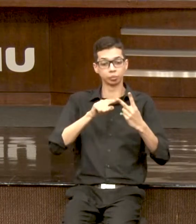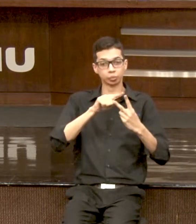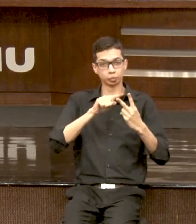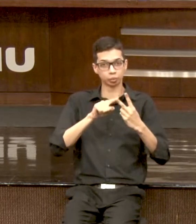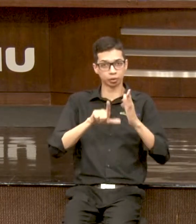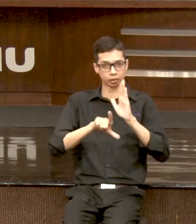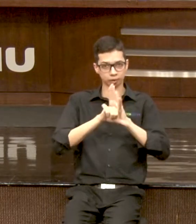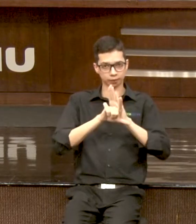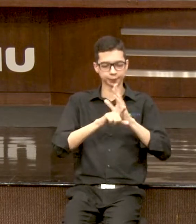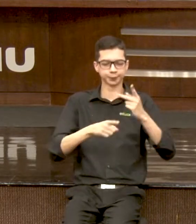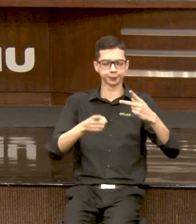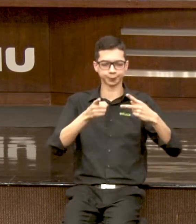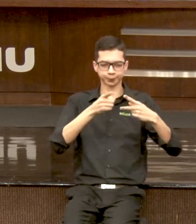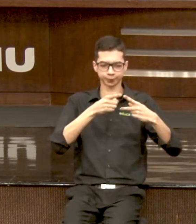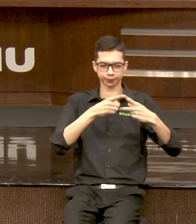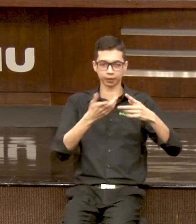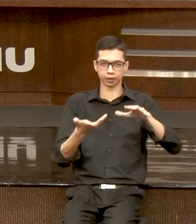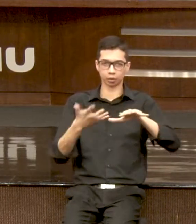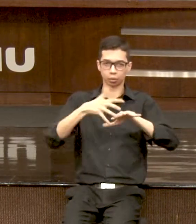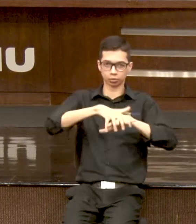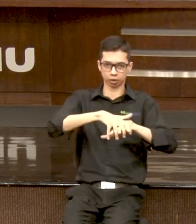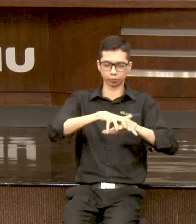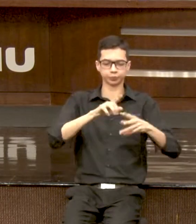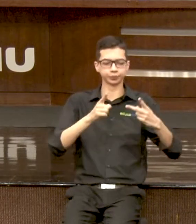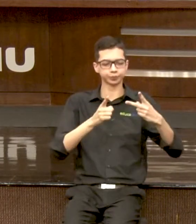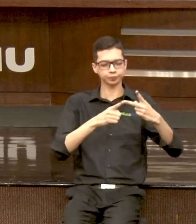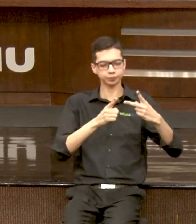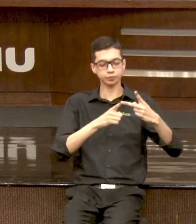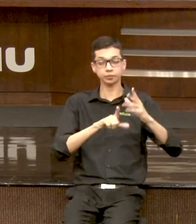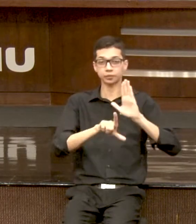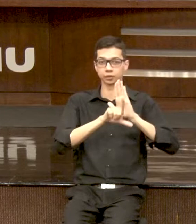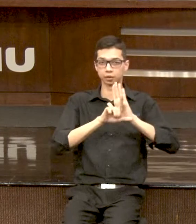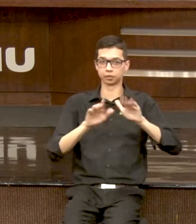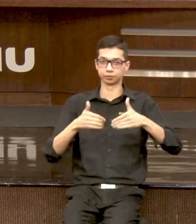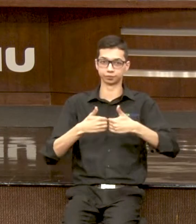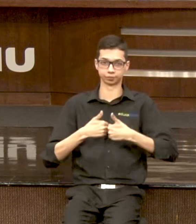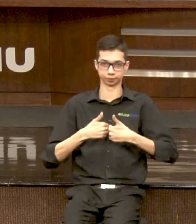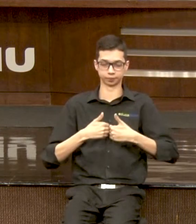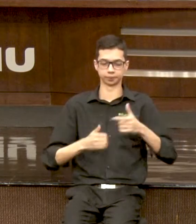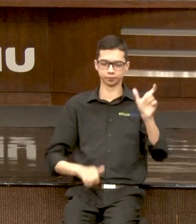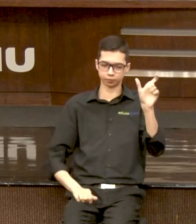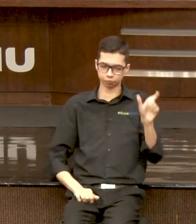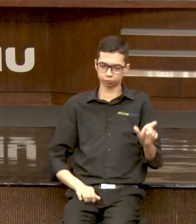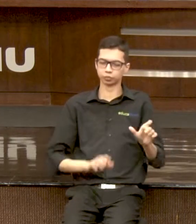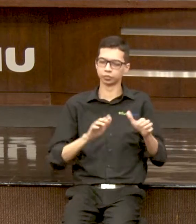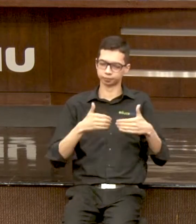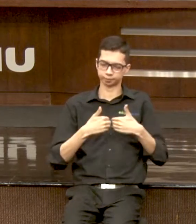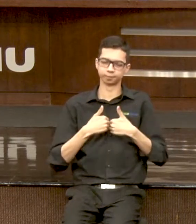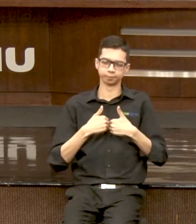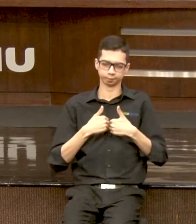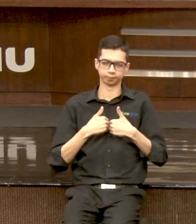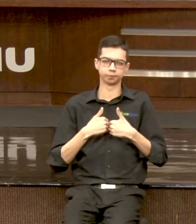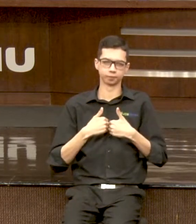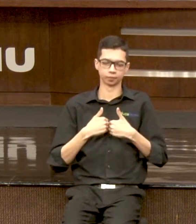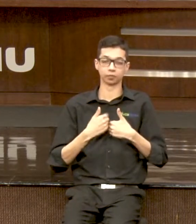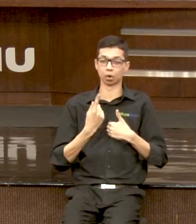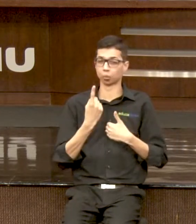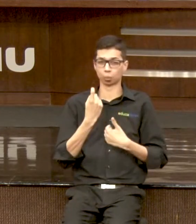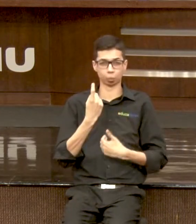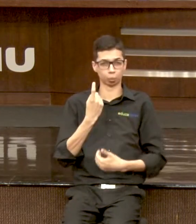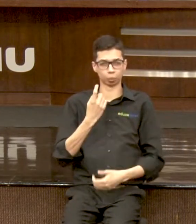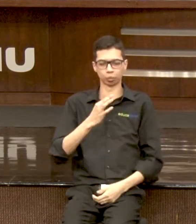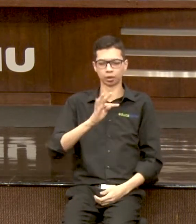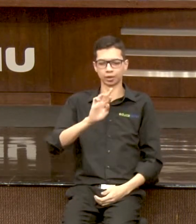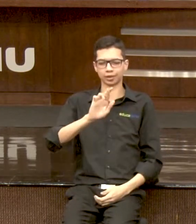A lei da inclusão e a lei da pessoa com espectro autista. Então, o único transtorno que dá os